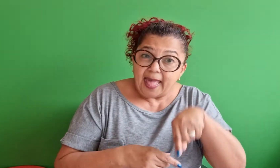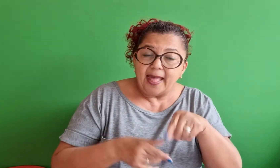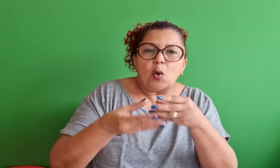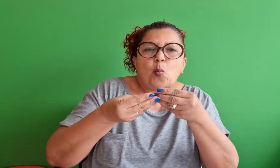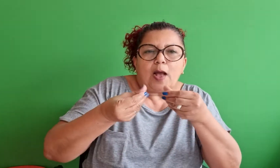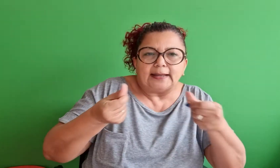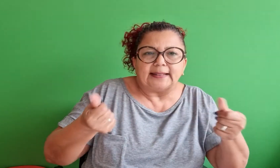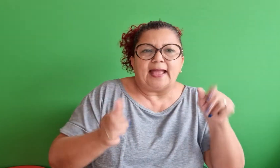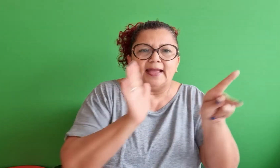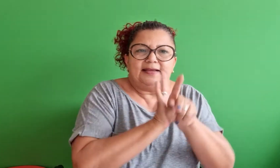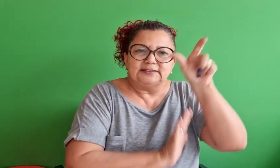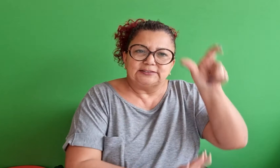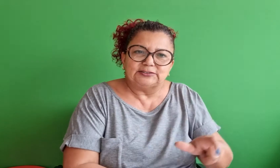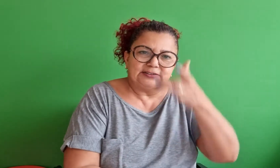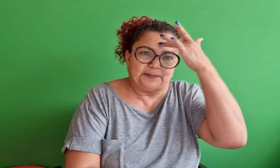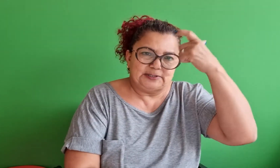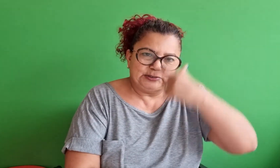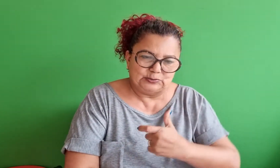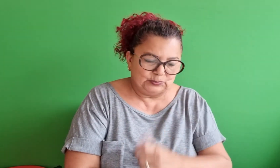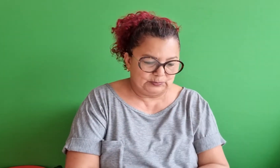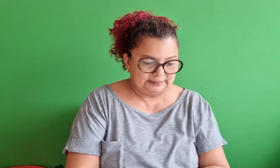Isso são qualidades do homem de bem.